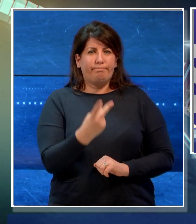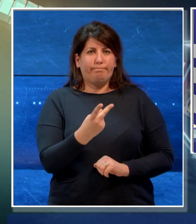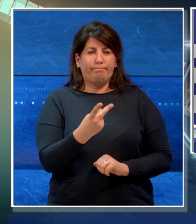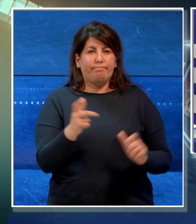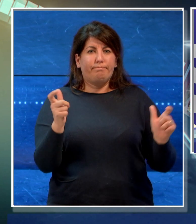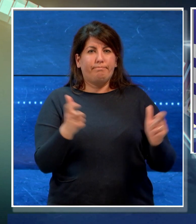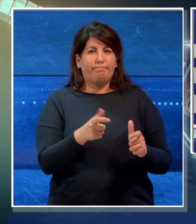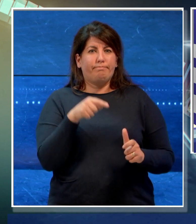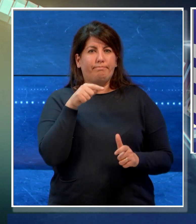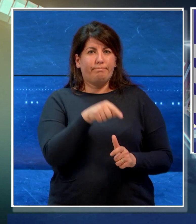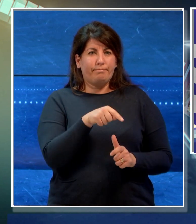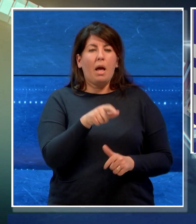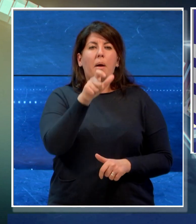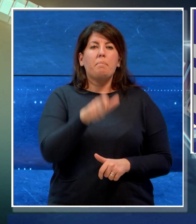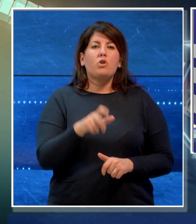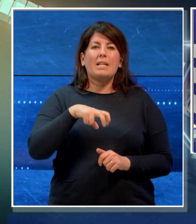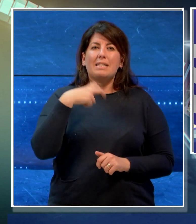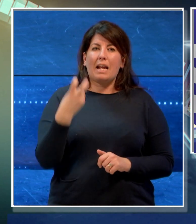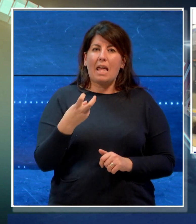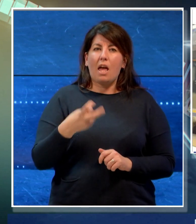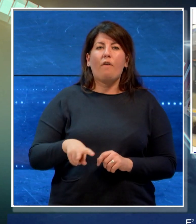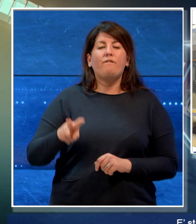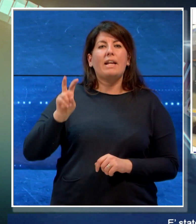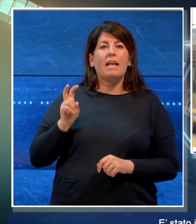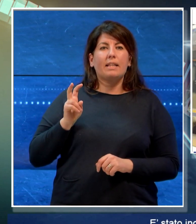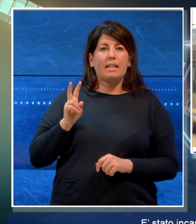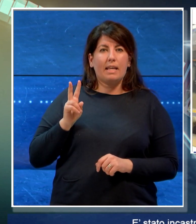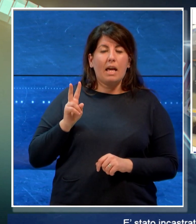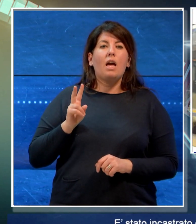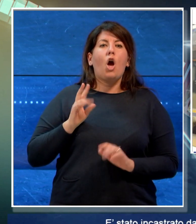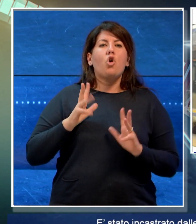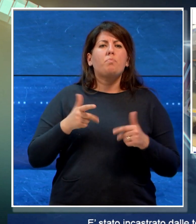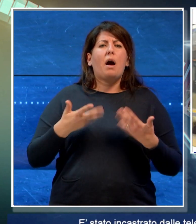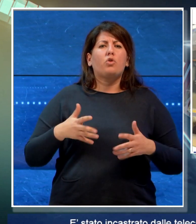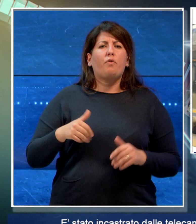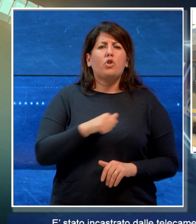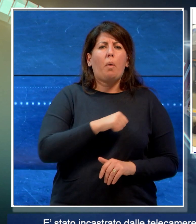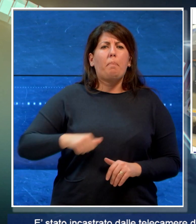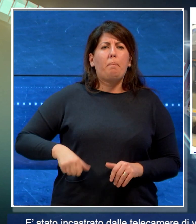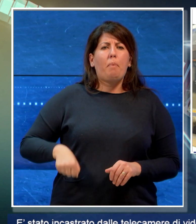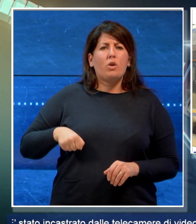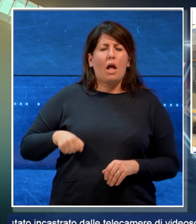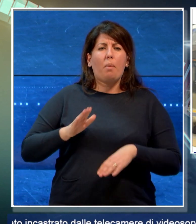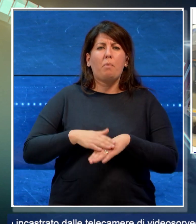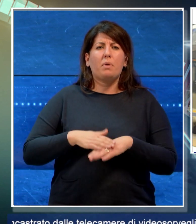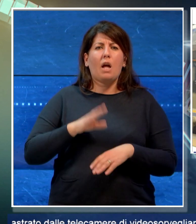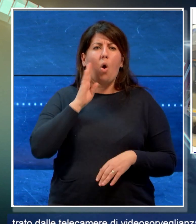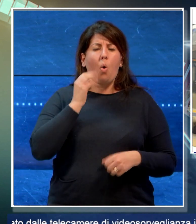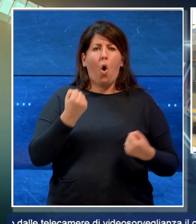cittadino straniero che venerdì scorso ha rubato il borsello ad un autotrasportatore